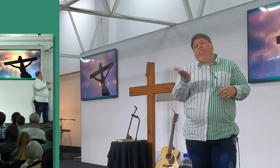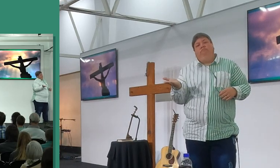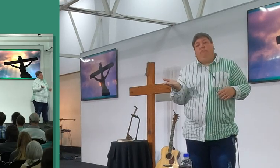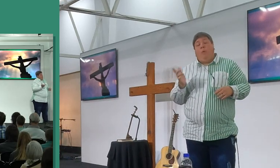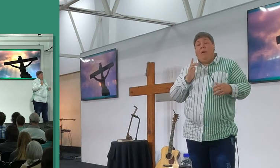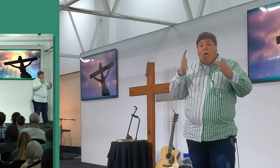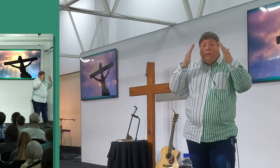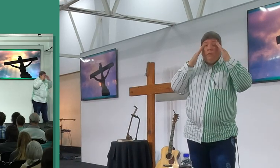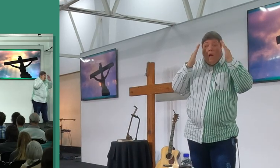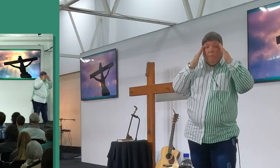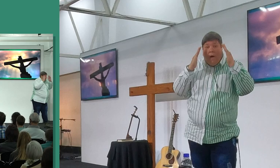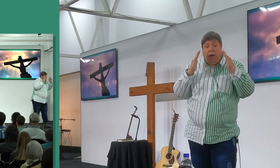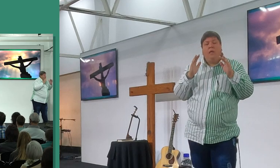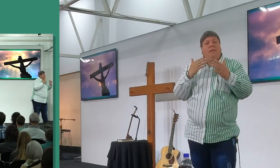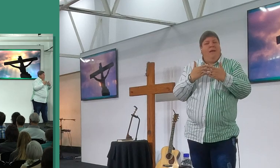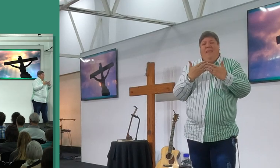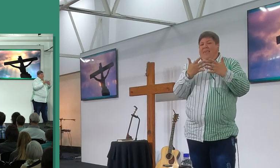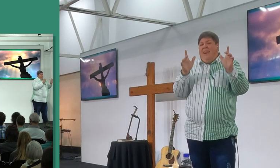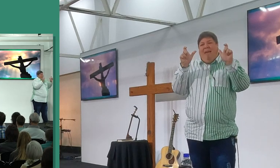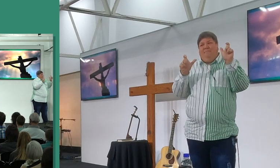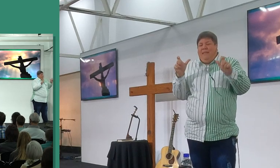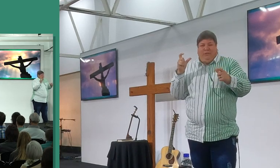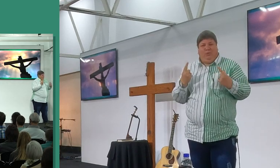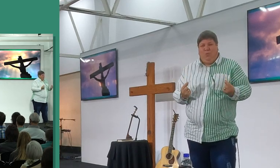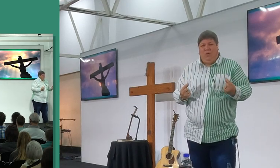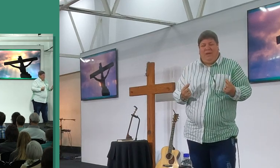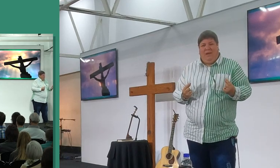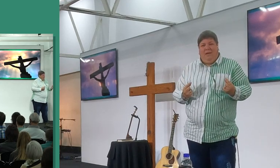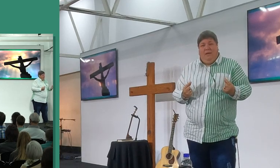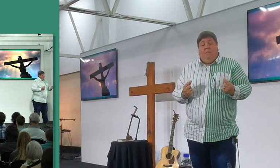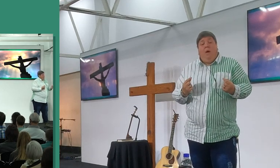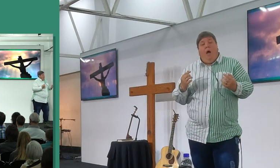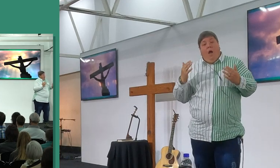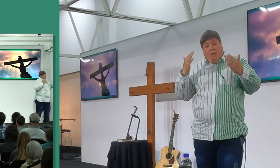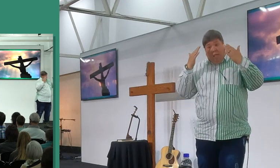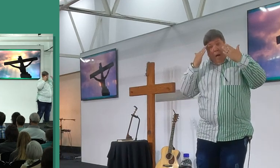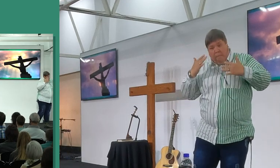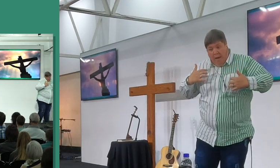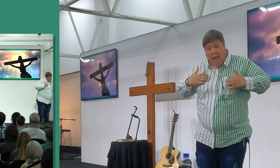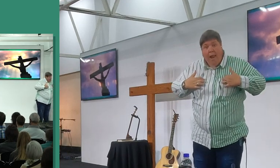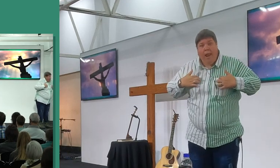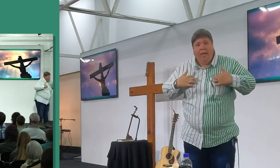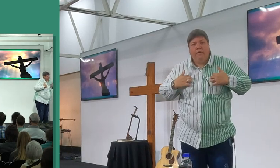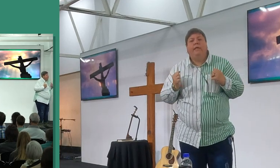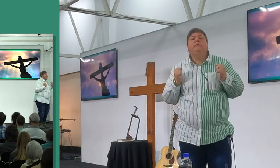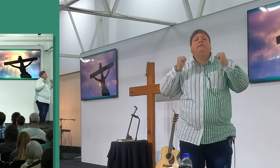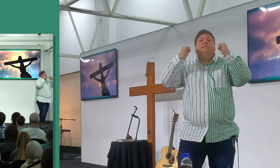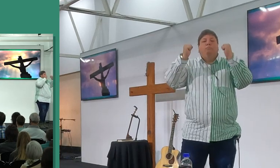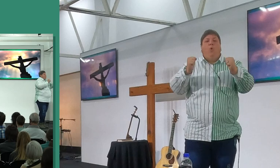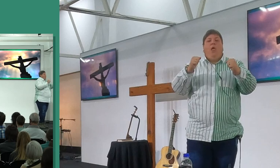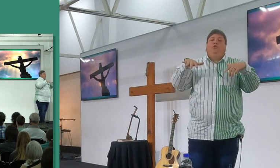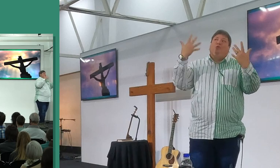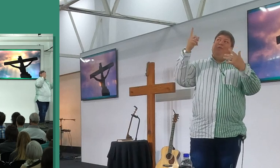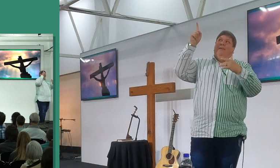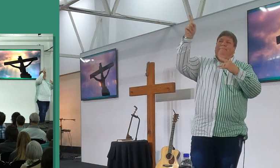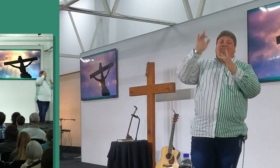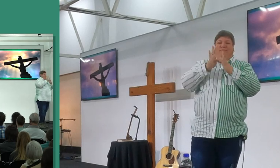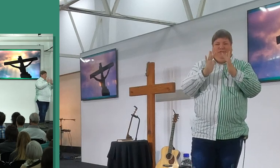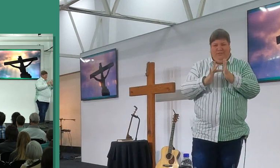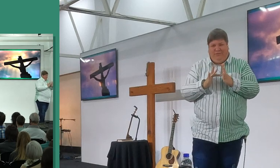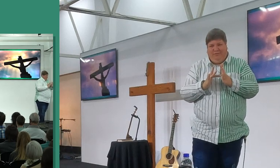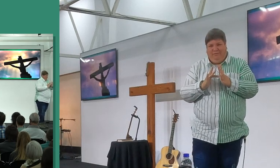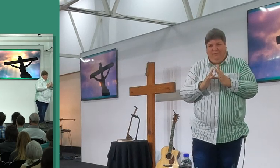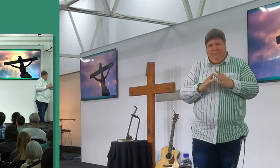selfs kan enige mens doen, maar om een dankbare leven te lewe, is baie moeilik om te doen sonder Jesus Christus,